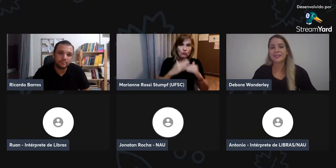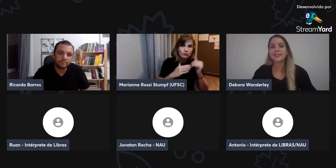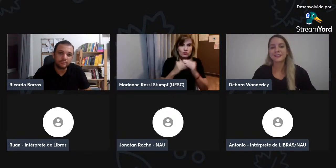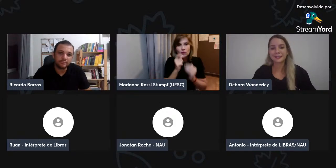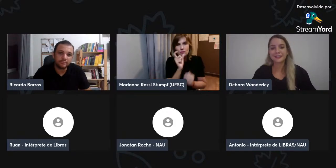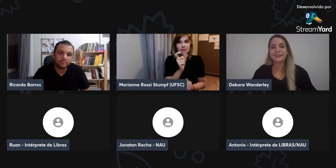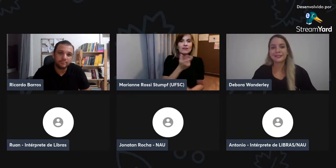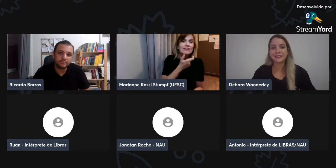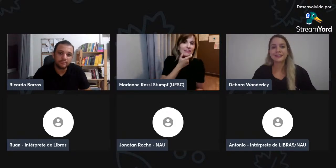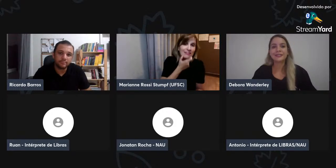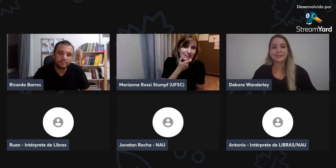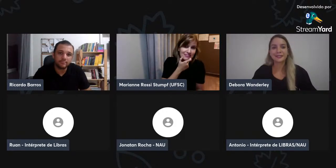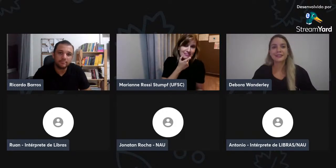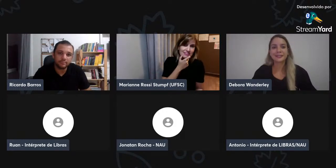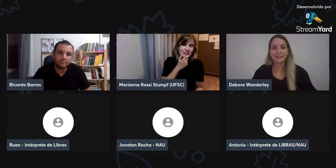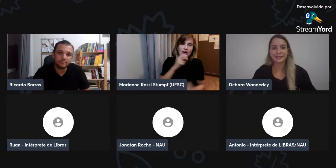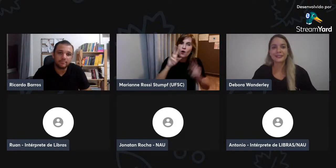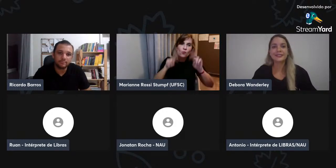né,